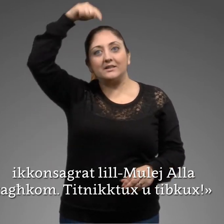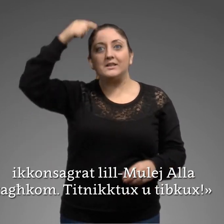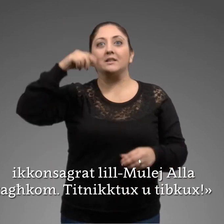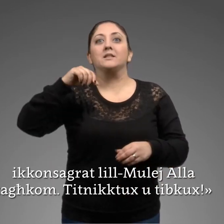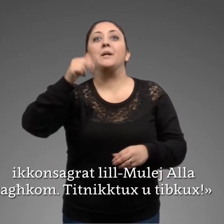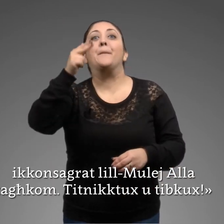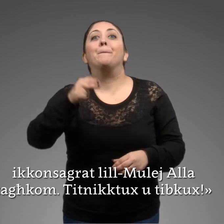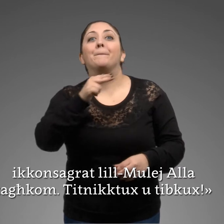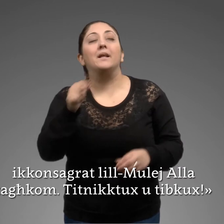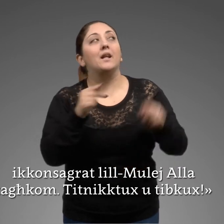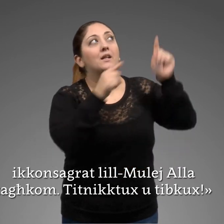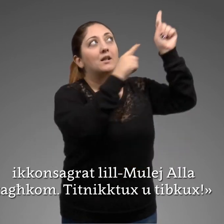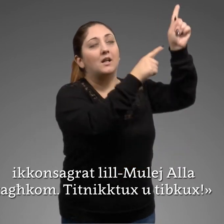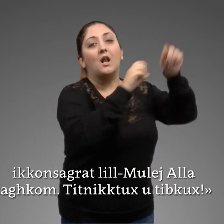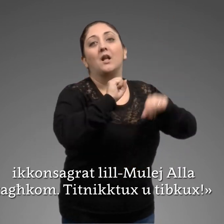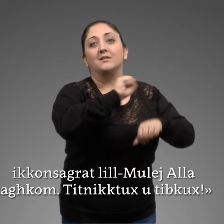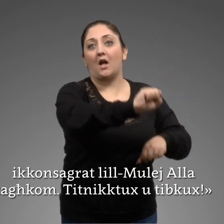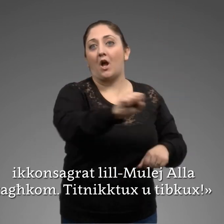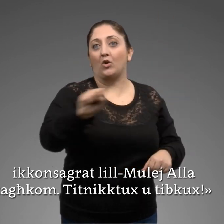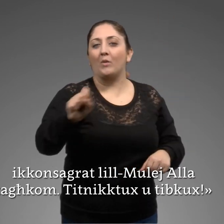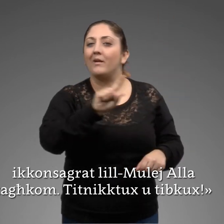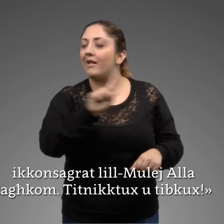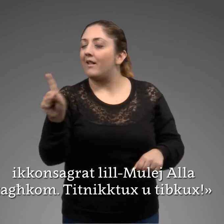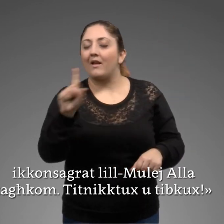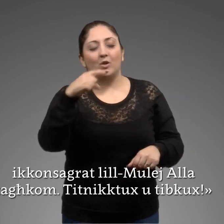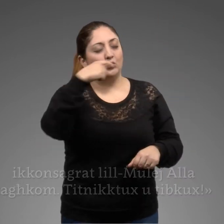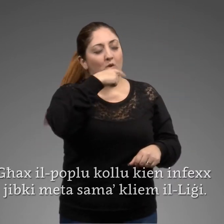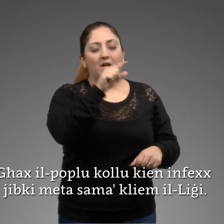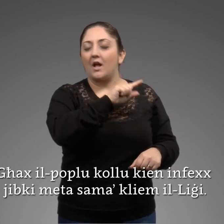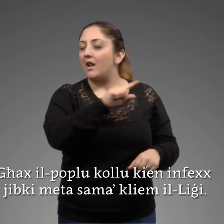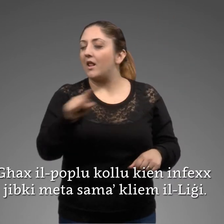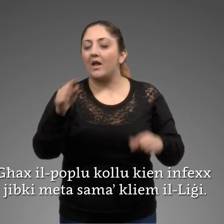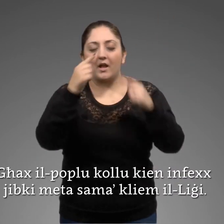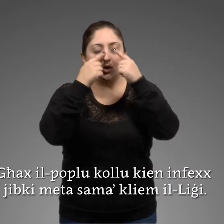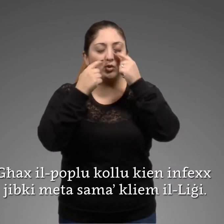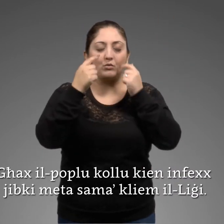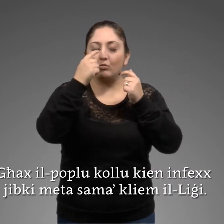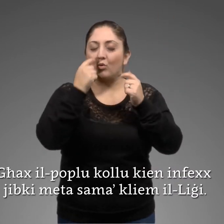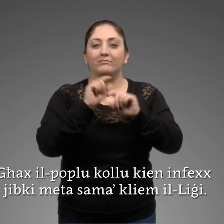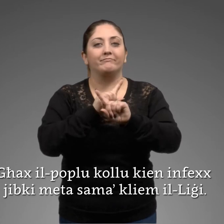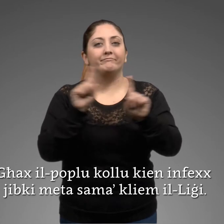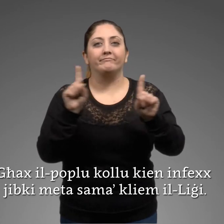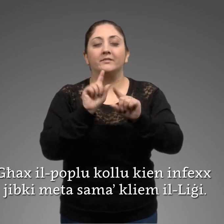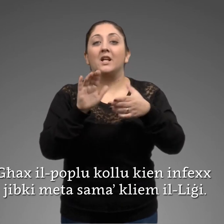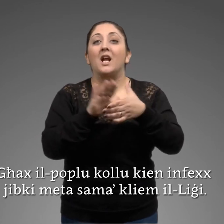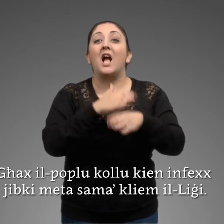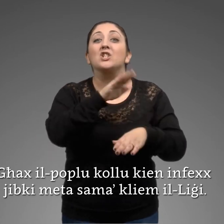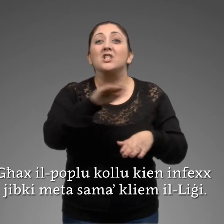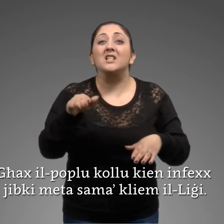għalla ta'kum tit-niktux u tipkux Aħġ l-poplu kollu kienem feċ jibki meta sama